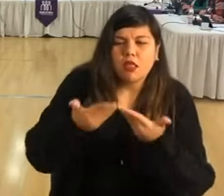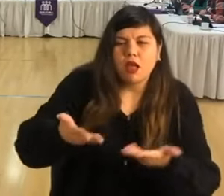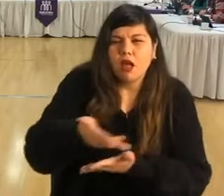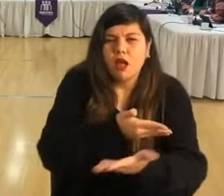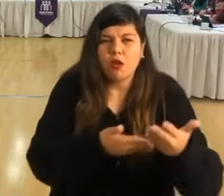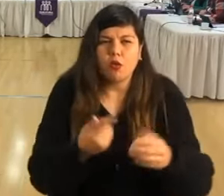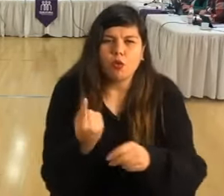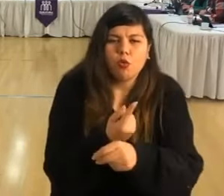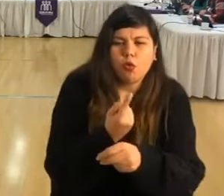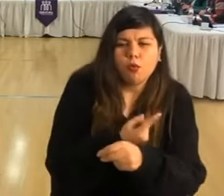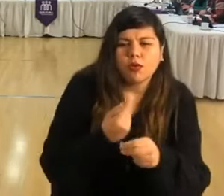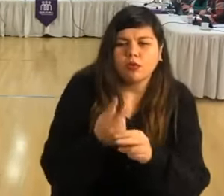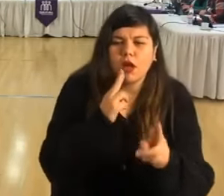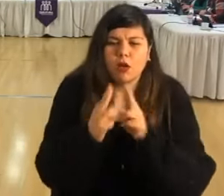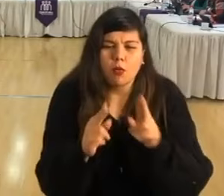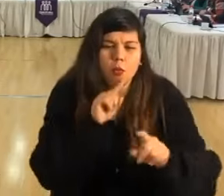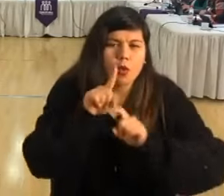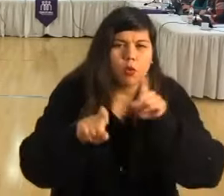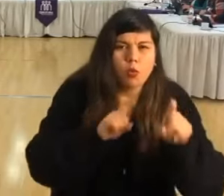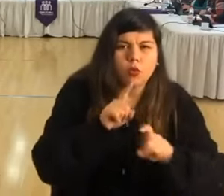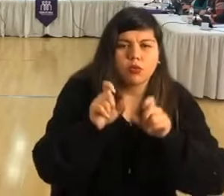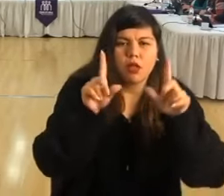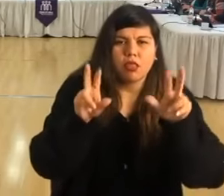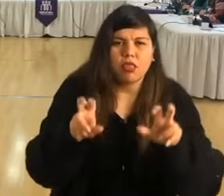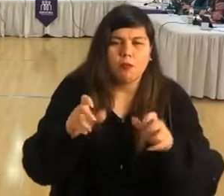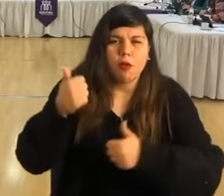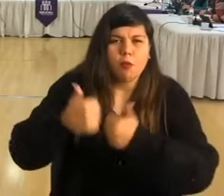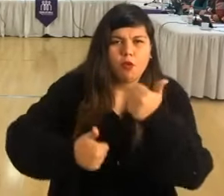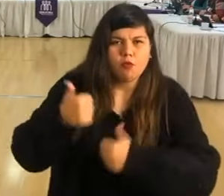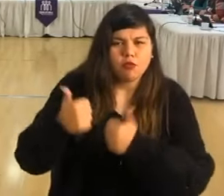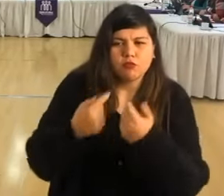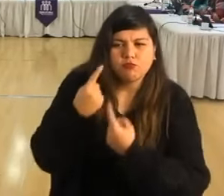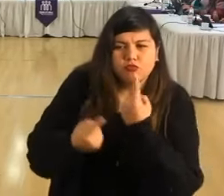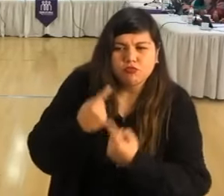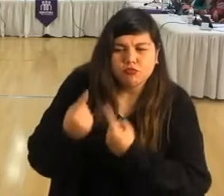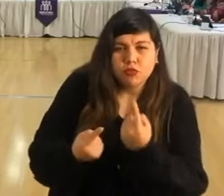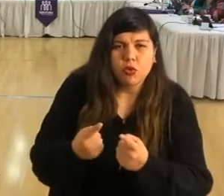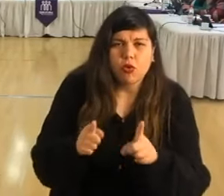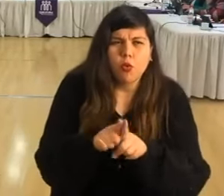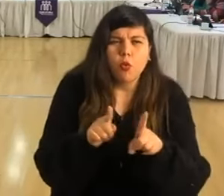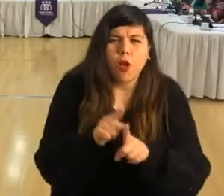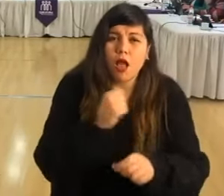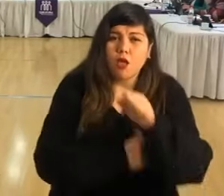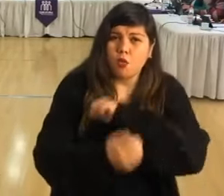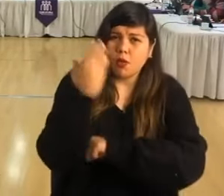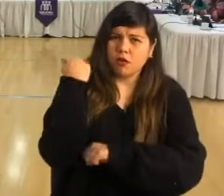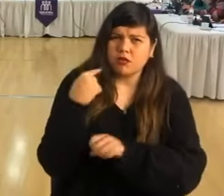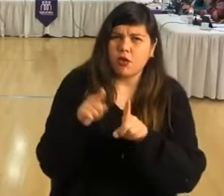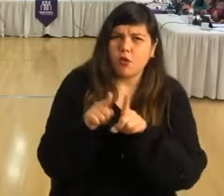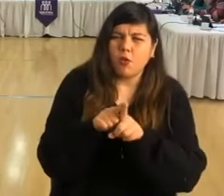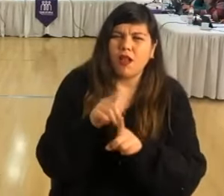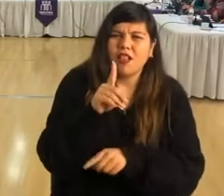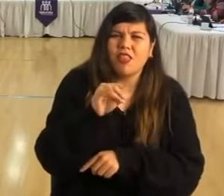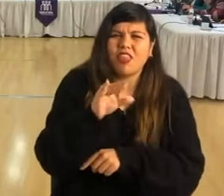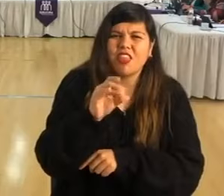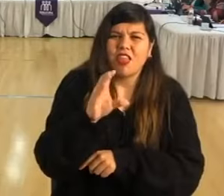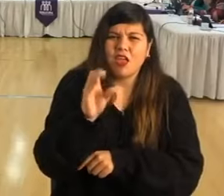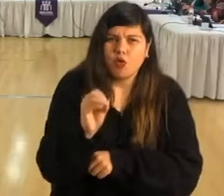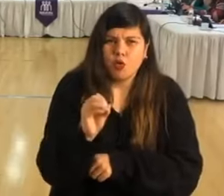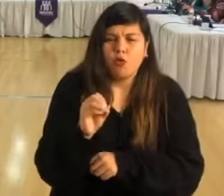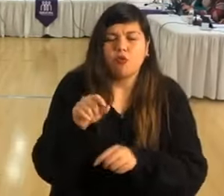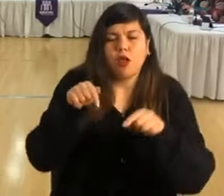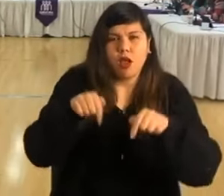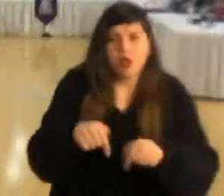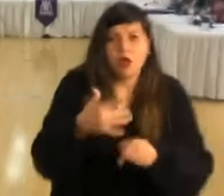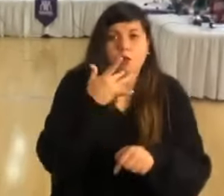se conversara y se respondiera por parte de los profesionales. Lo único que eché de menos ha el año pasado, que igual estudiara Dideco o alguien de Dideco,